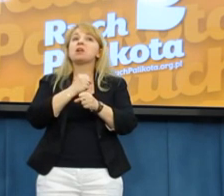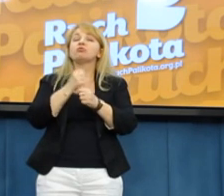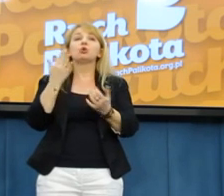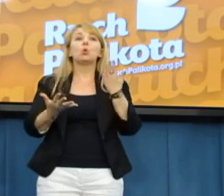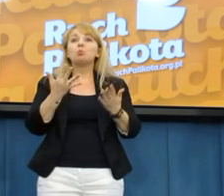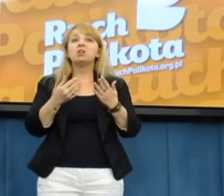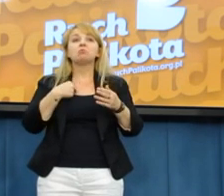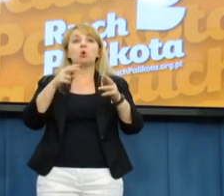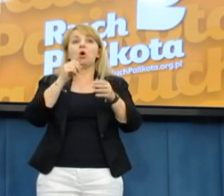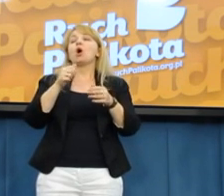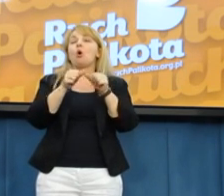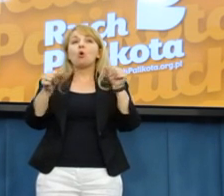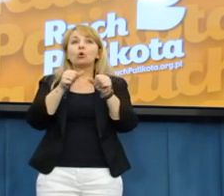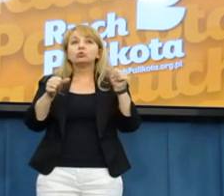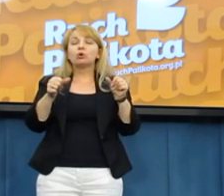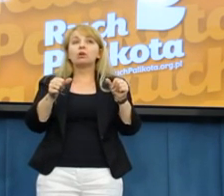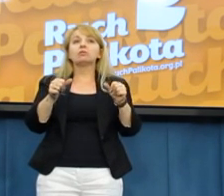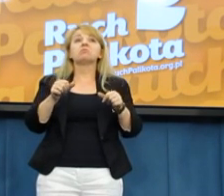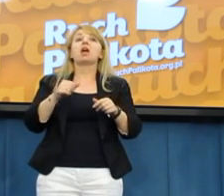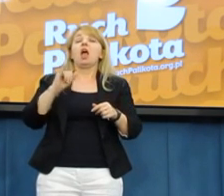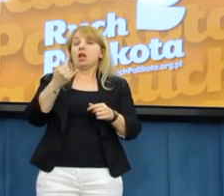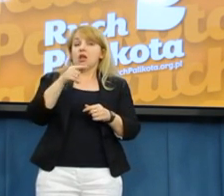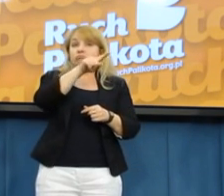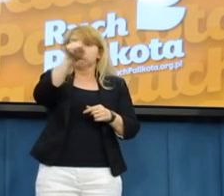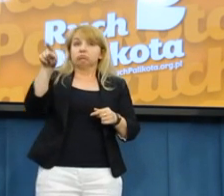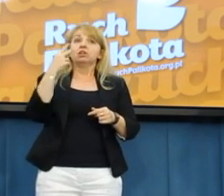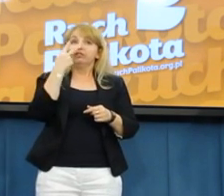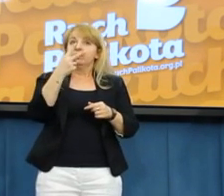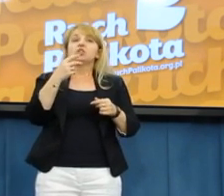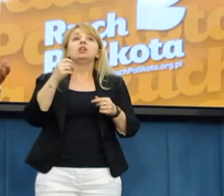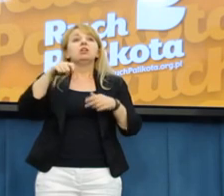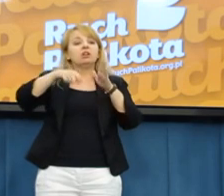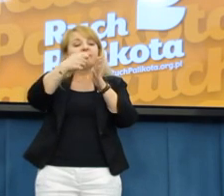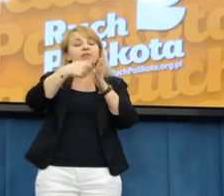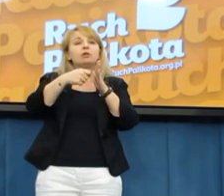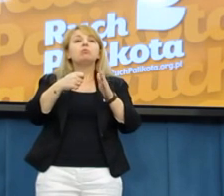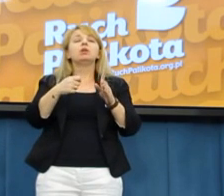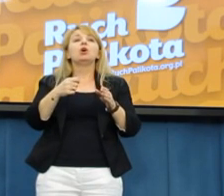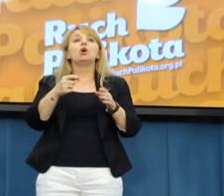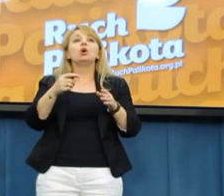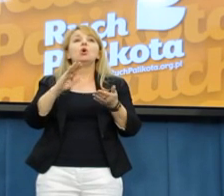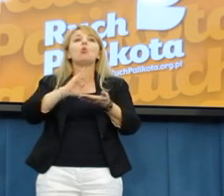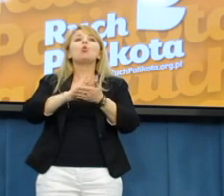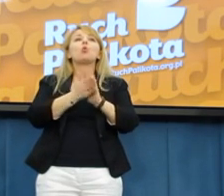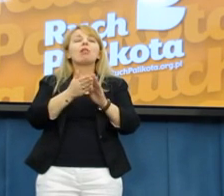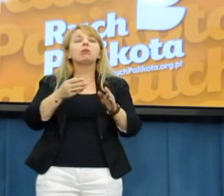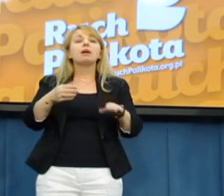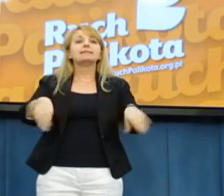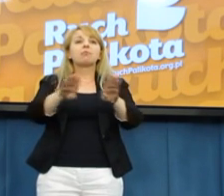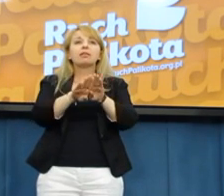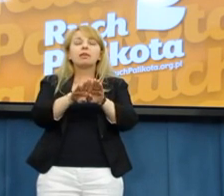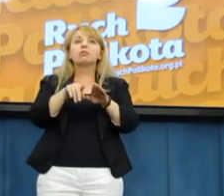jeśli Państwo oglądali firmę układ zamknięty, mam takie wrażenie, że to jest układ zamkniętym na terminie